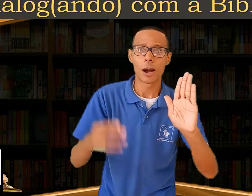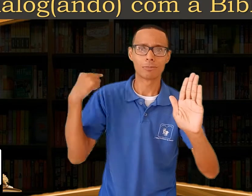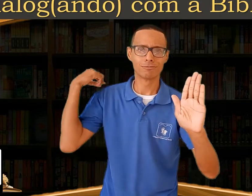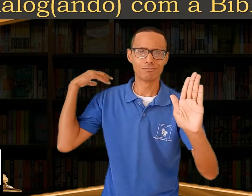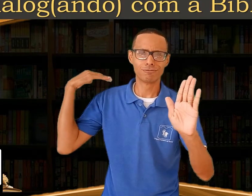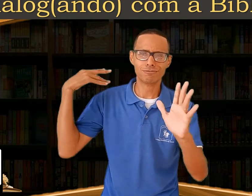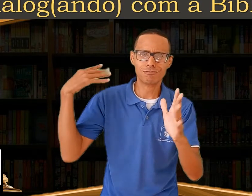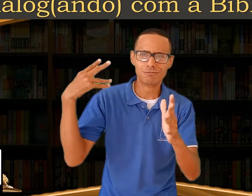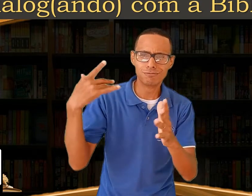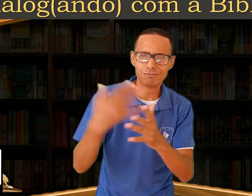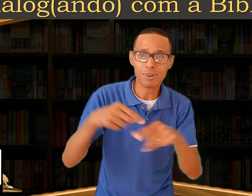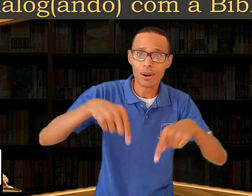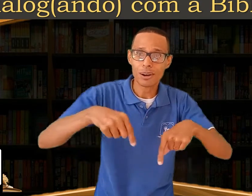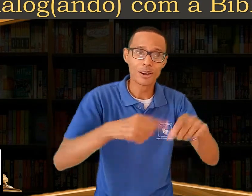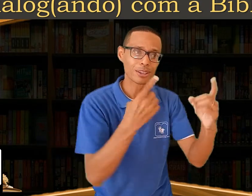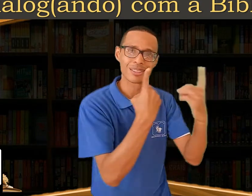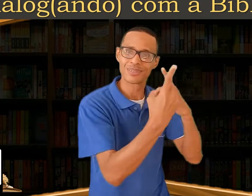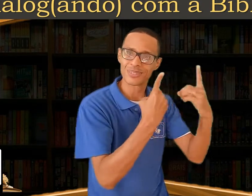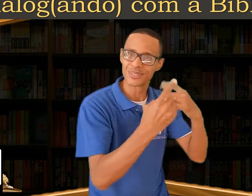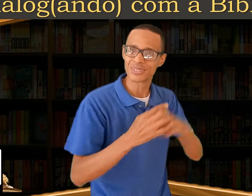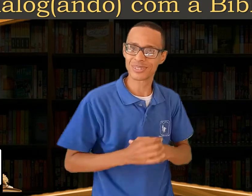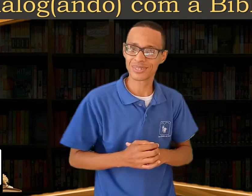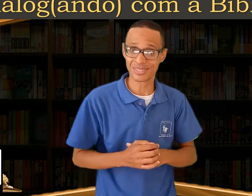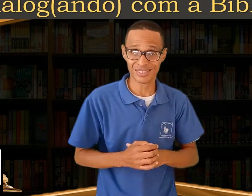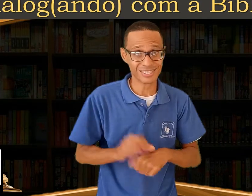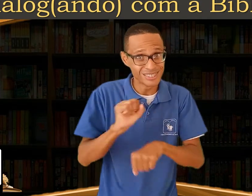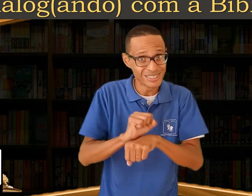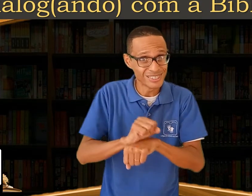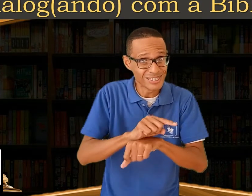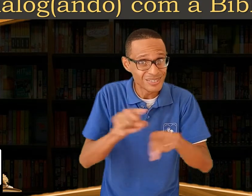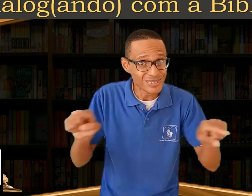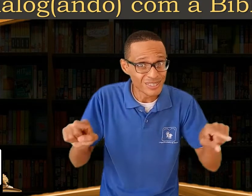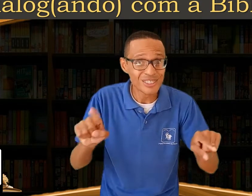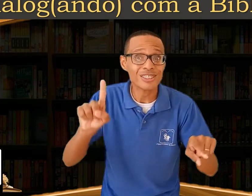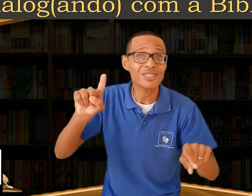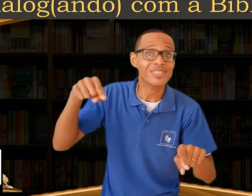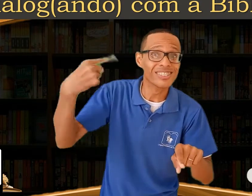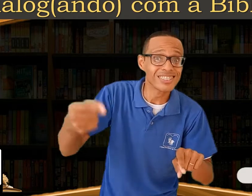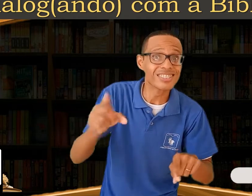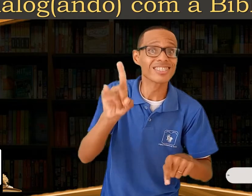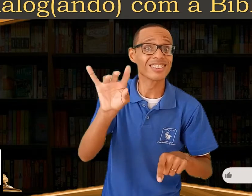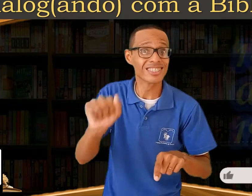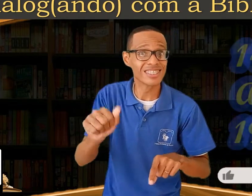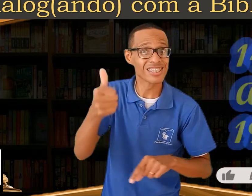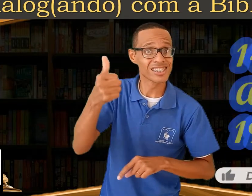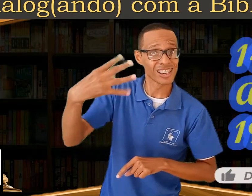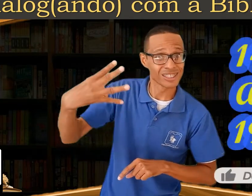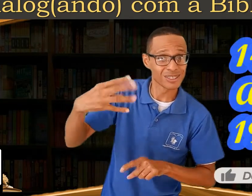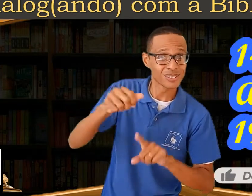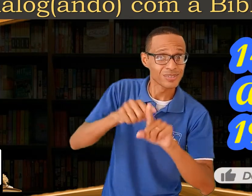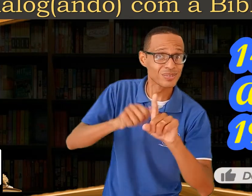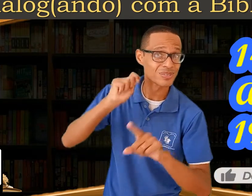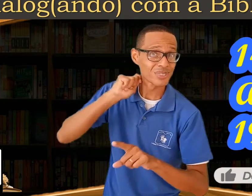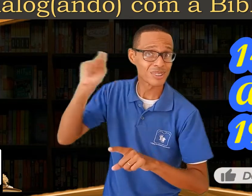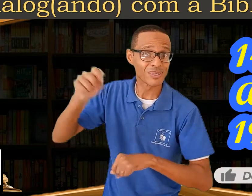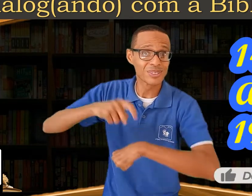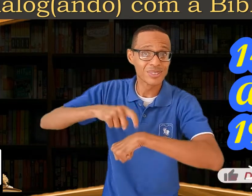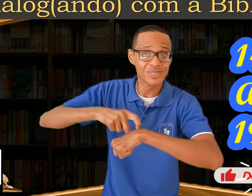diálogos. Então, esperamos você no próximo dia 14 de abril, às 19h30.